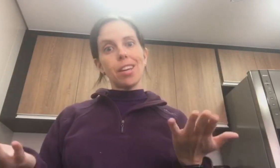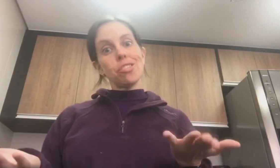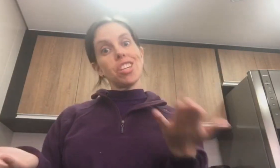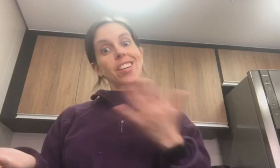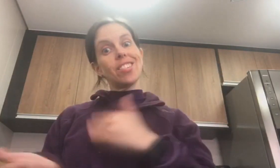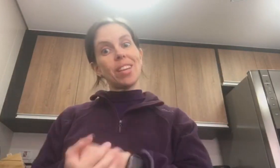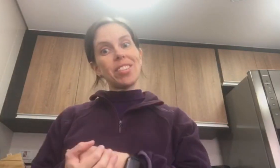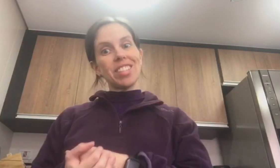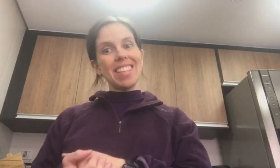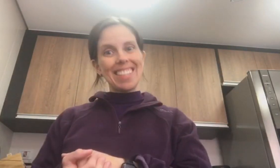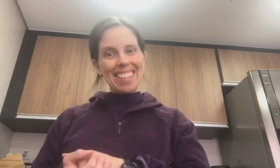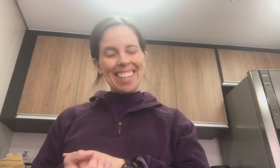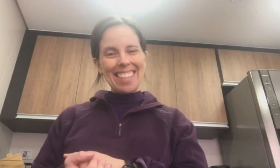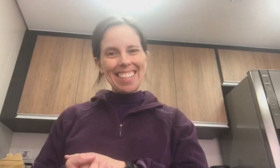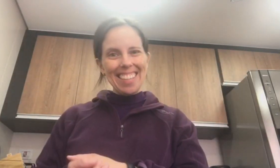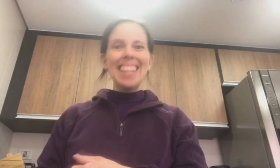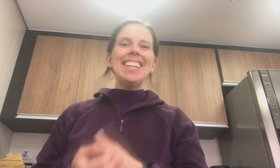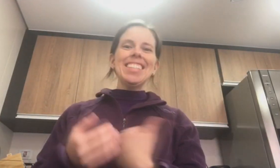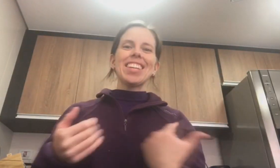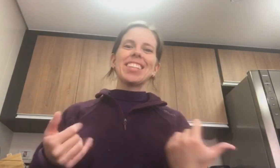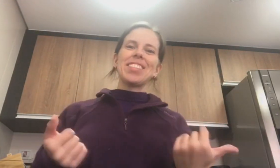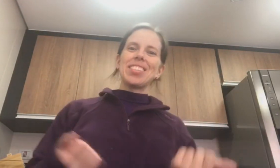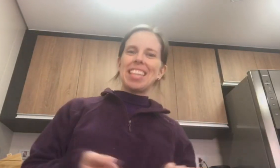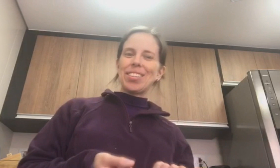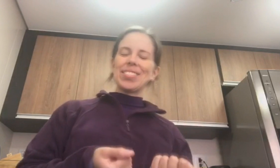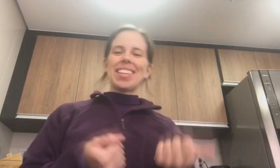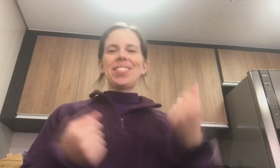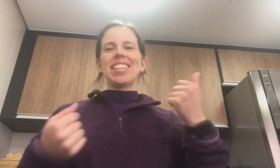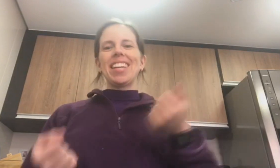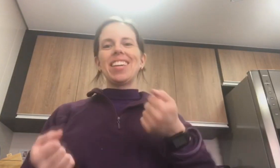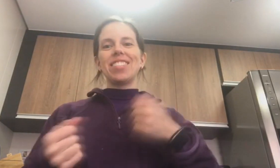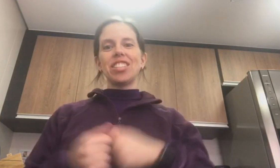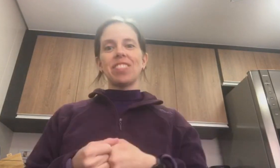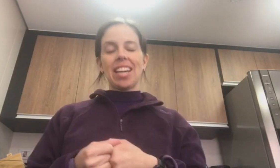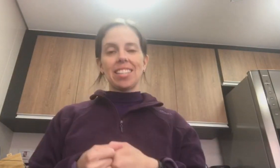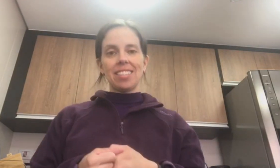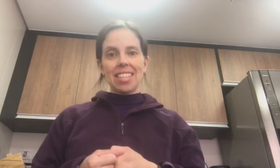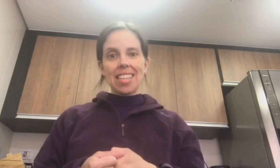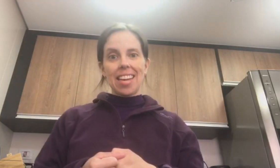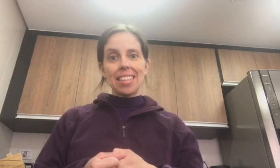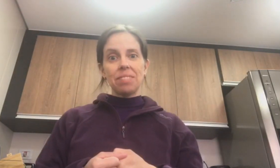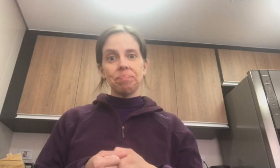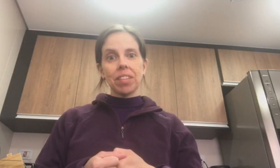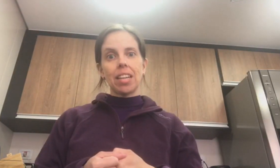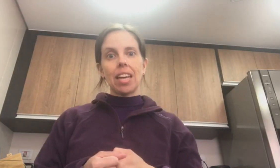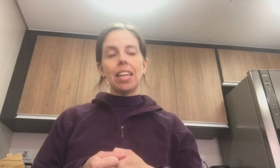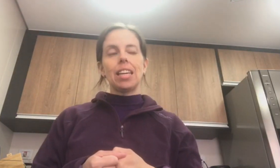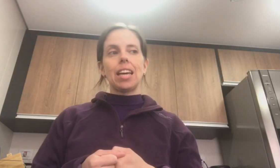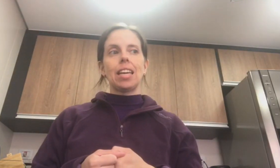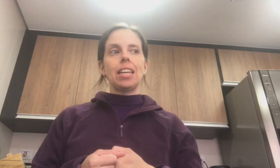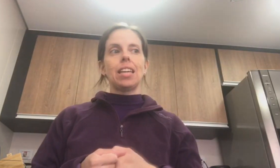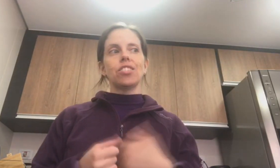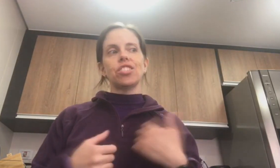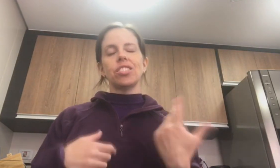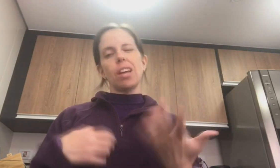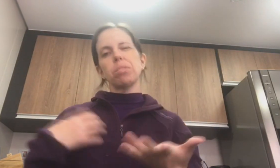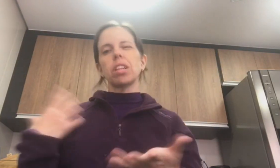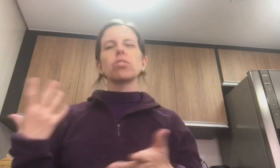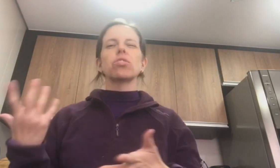aí eu tinha que contar pra vocês. Só que eu também não queria contar, porque eu venho na minha casa financiada, né? E aí a gente sabe que tem coisas